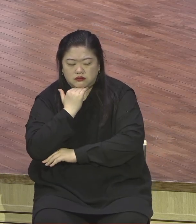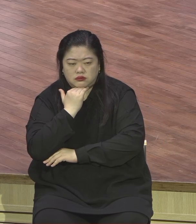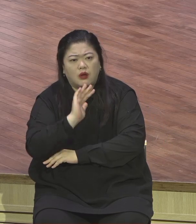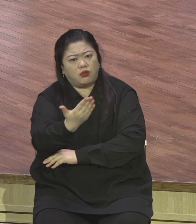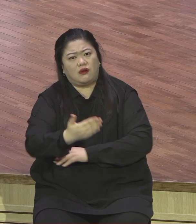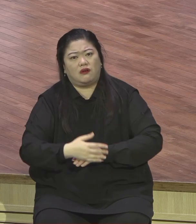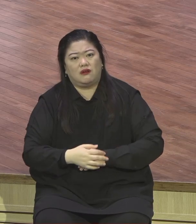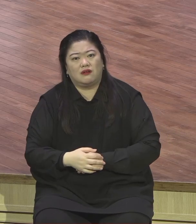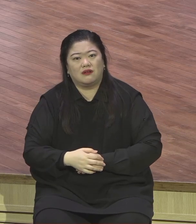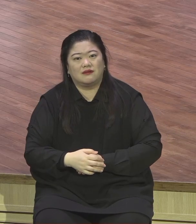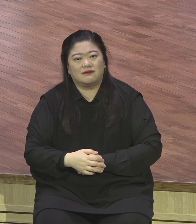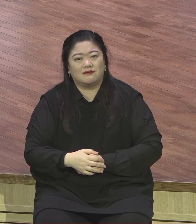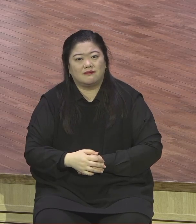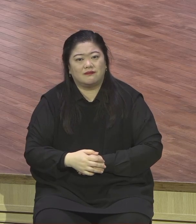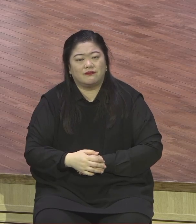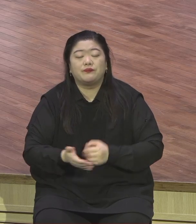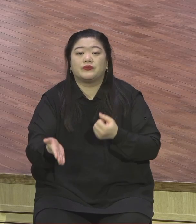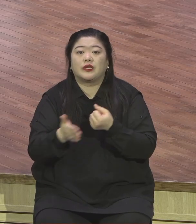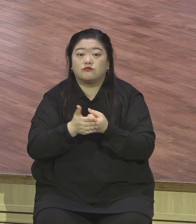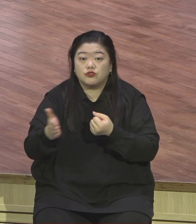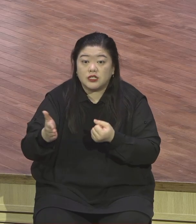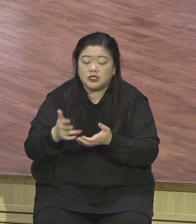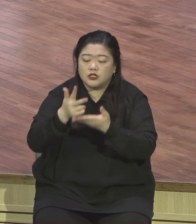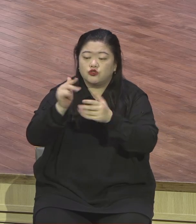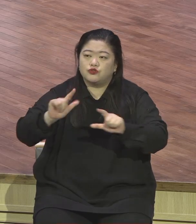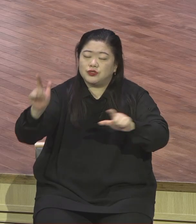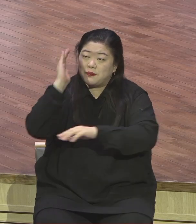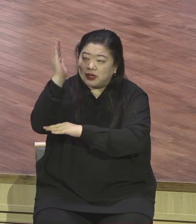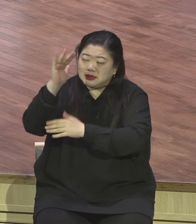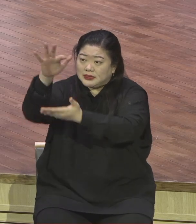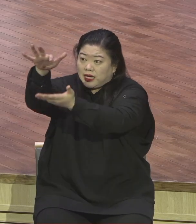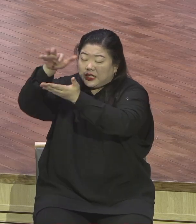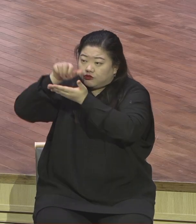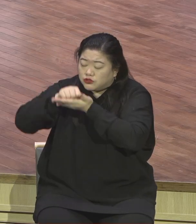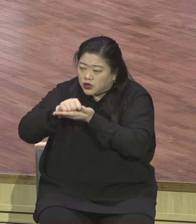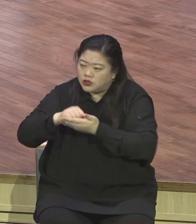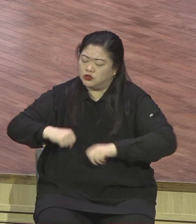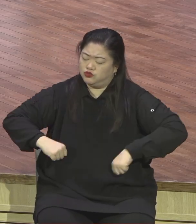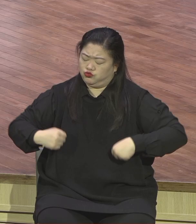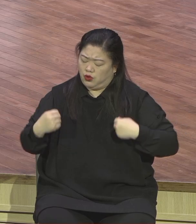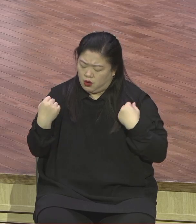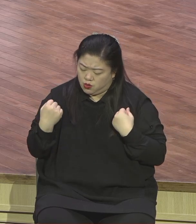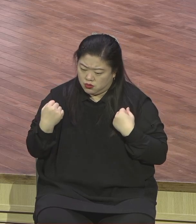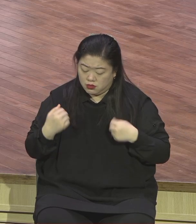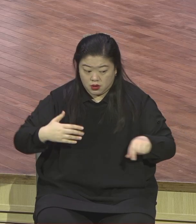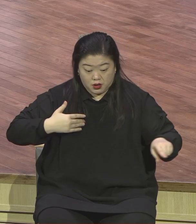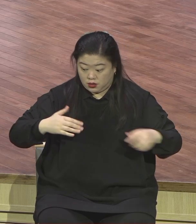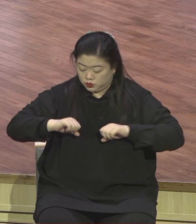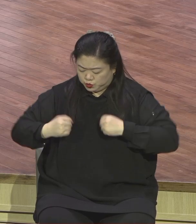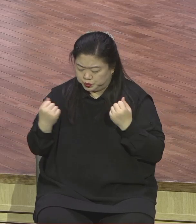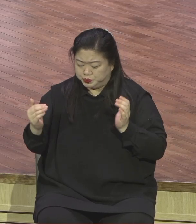흐름을 따라가면 요단도 건너고 여리고 정복하고 아멘 도대체 내가 할 수 없는